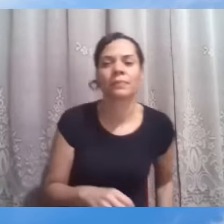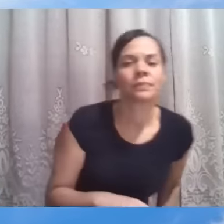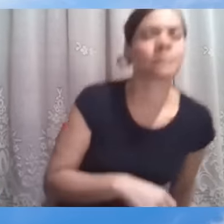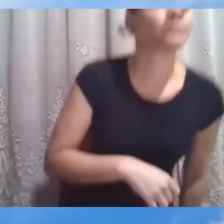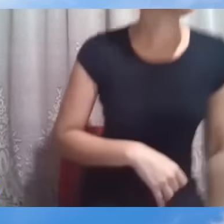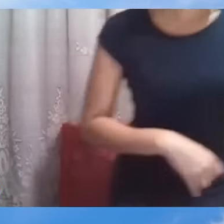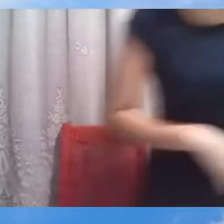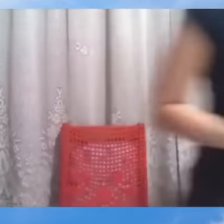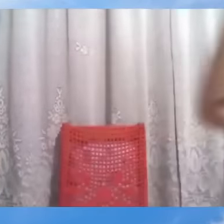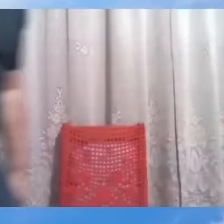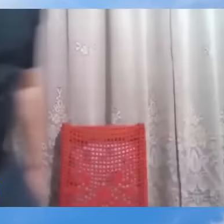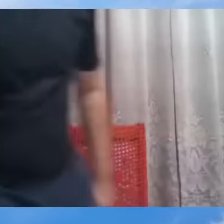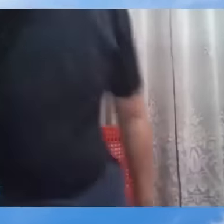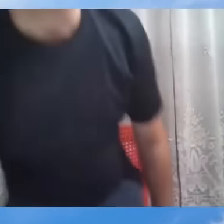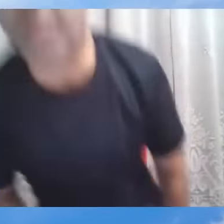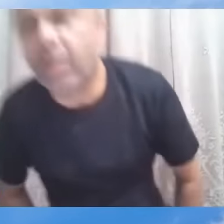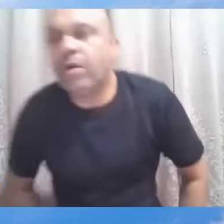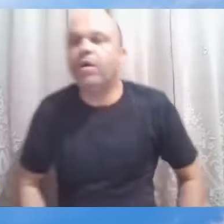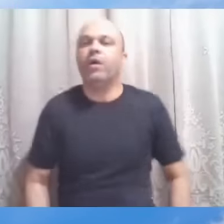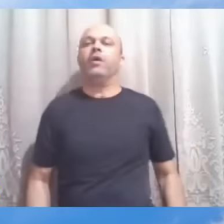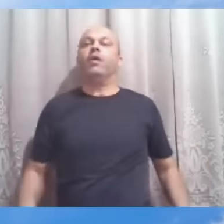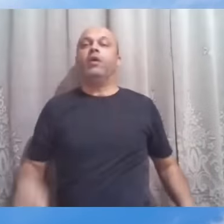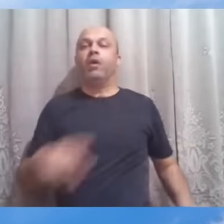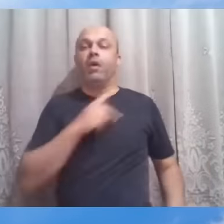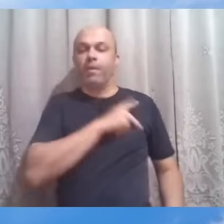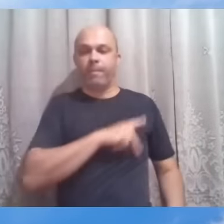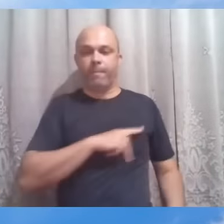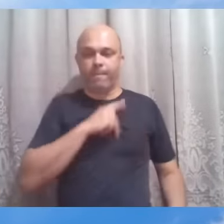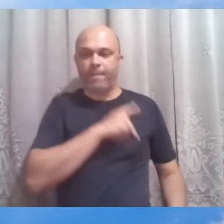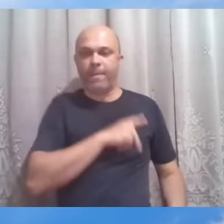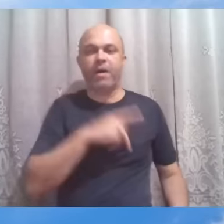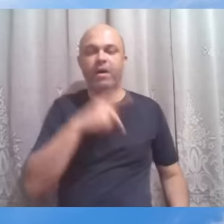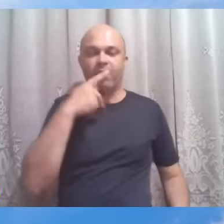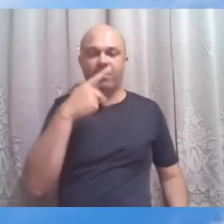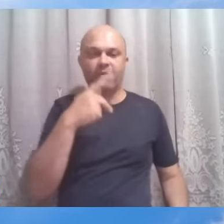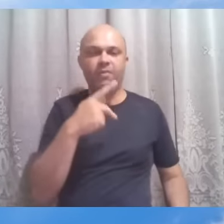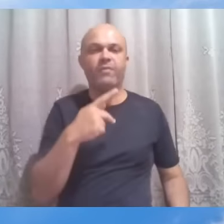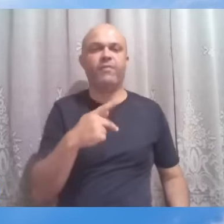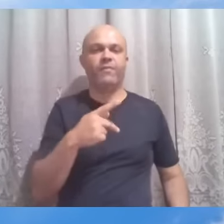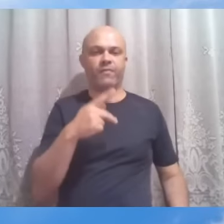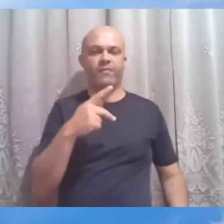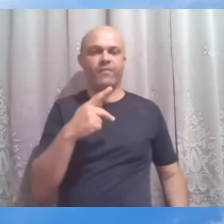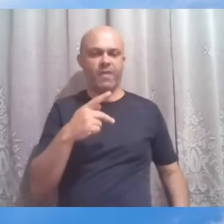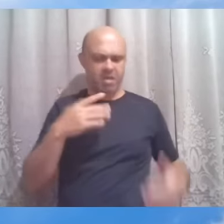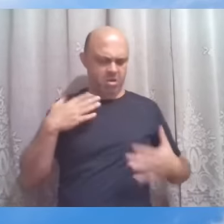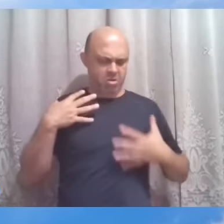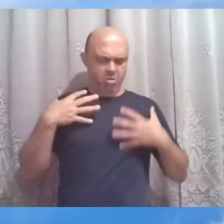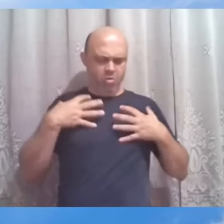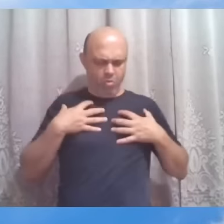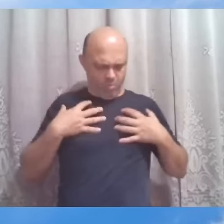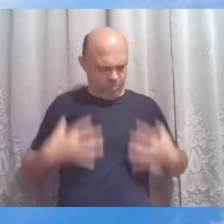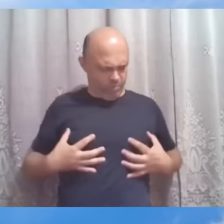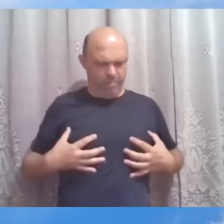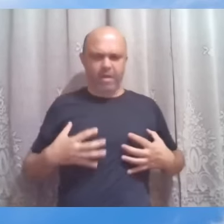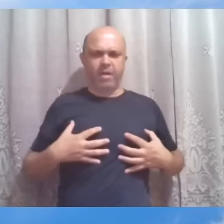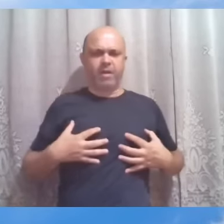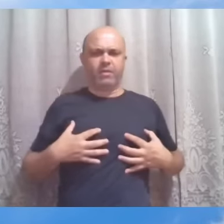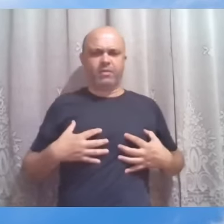Ele menciona o capacete da esperança, a couraça da justiça, o escudo da fé.